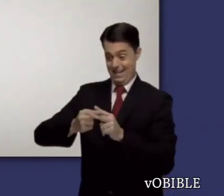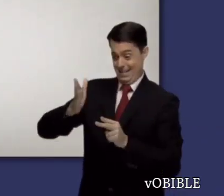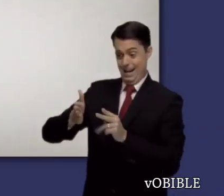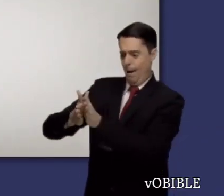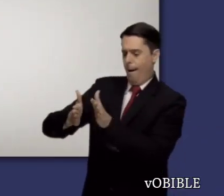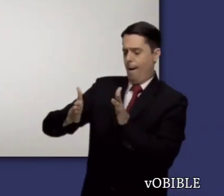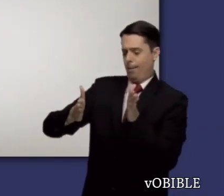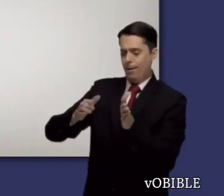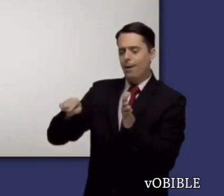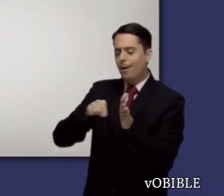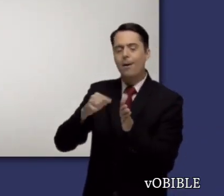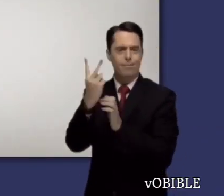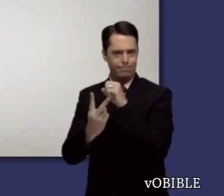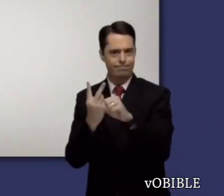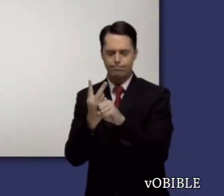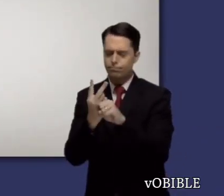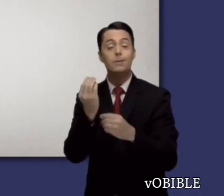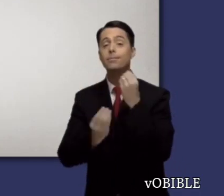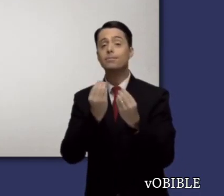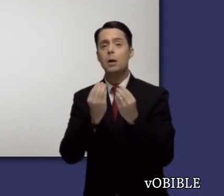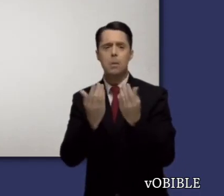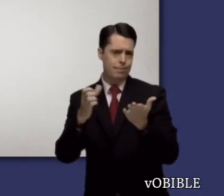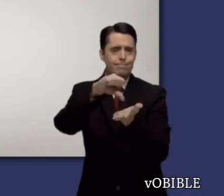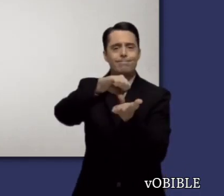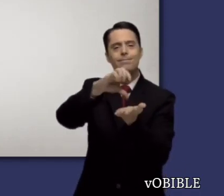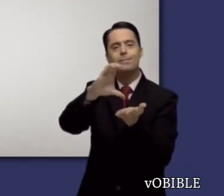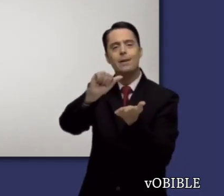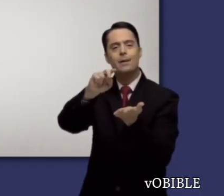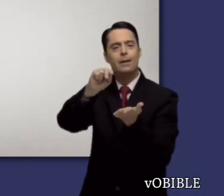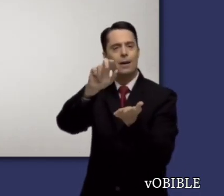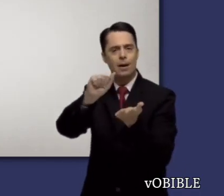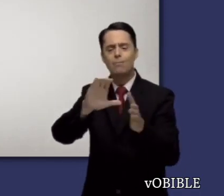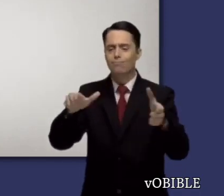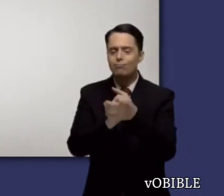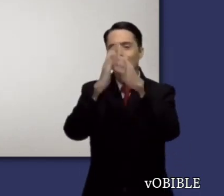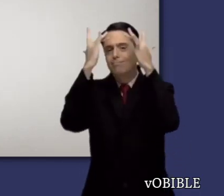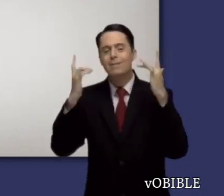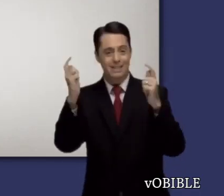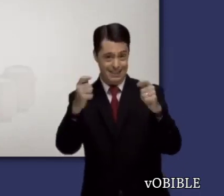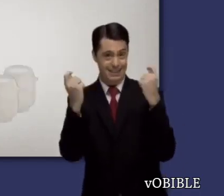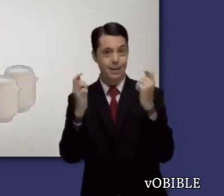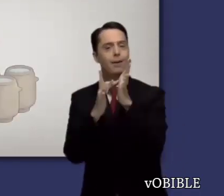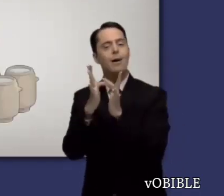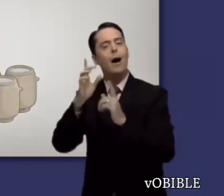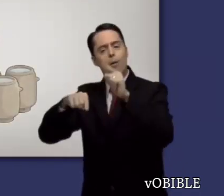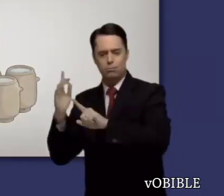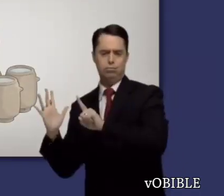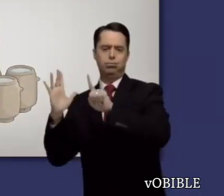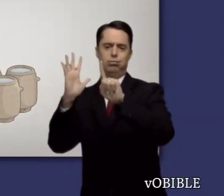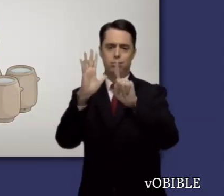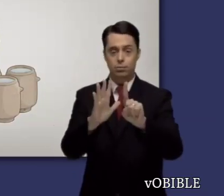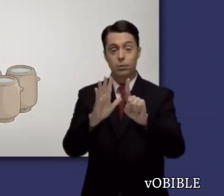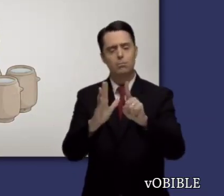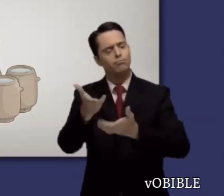Los capítulos dos a seis abarcan más o menos dos años de su ministerio. El capítulo dos relata